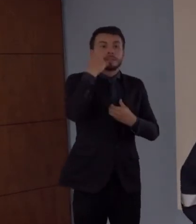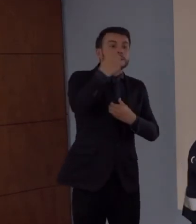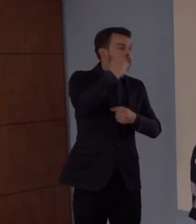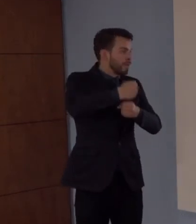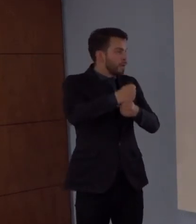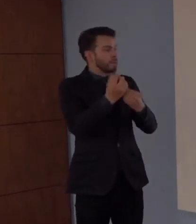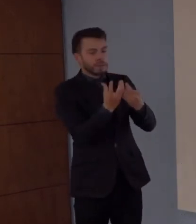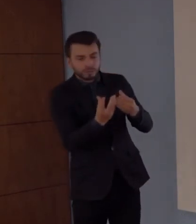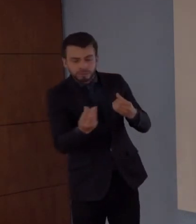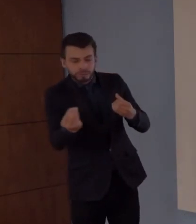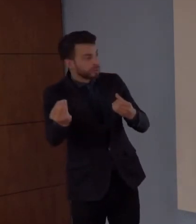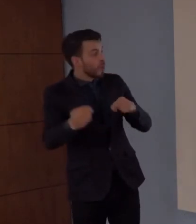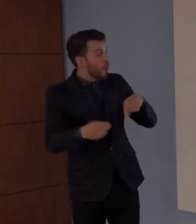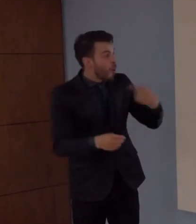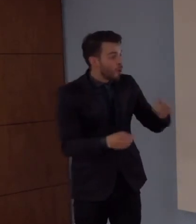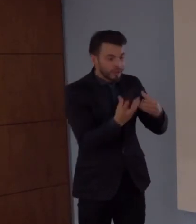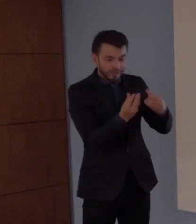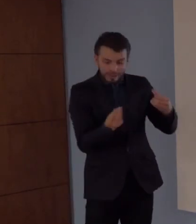Se necesitaba salir, pero solo a eso. ¡Gracias! ¡Gracias!